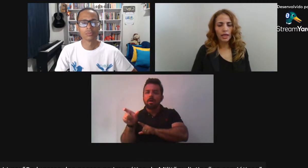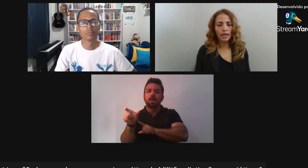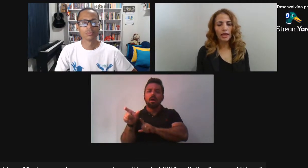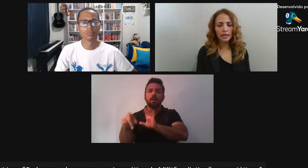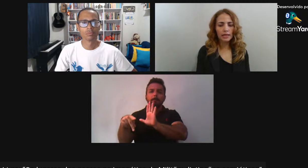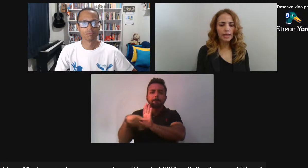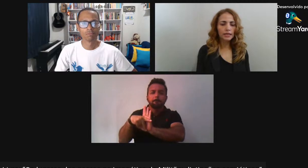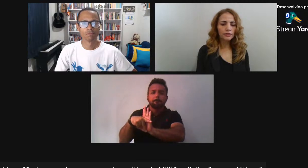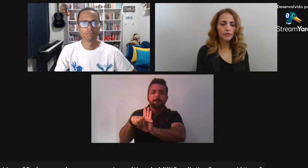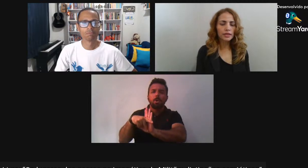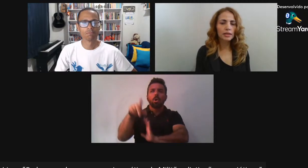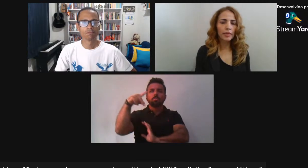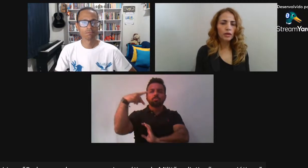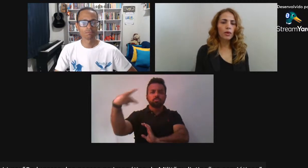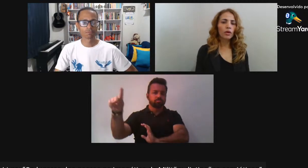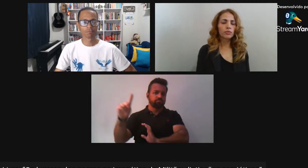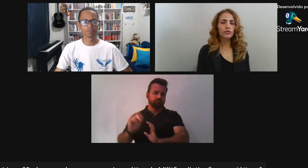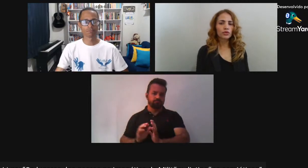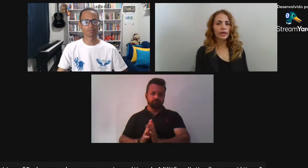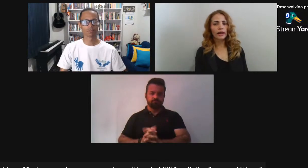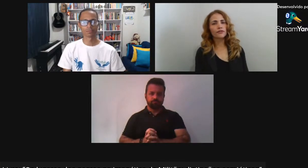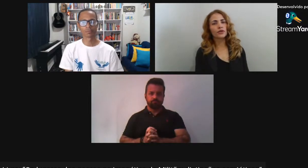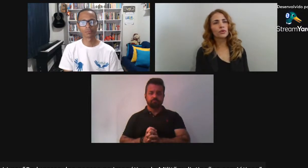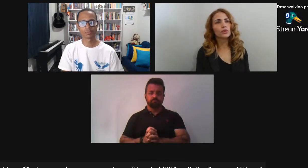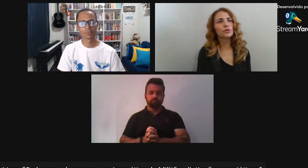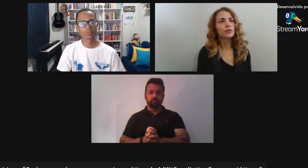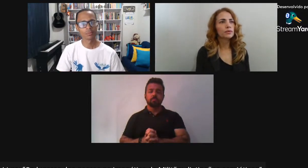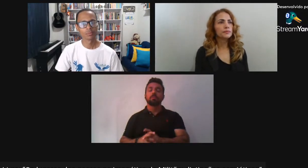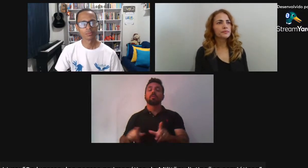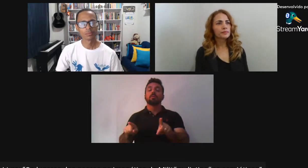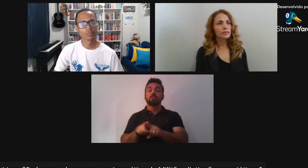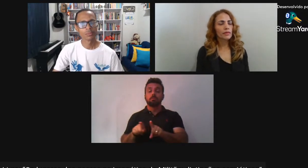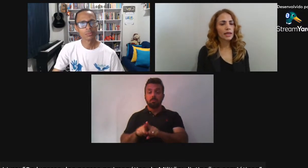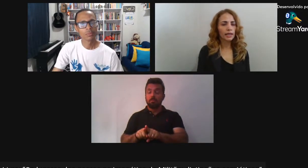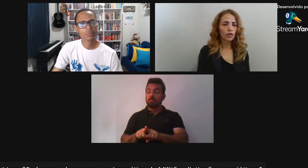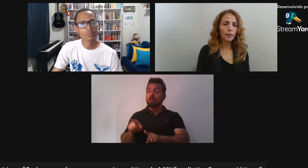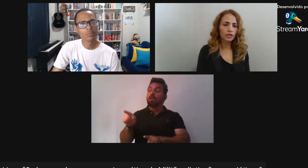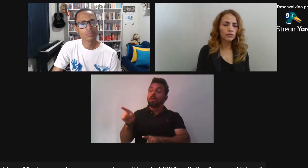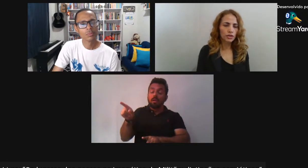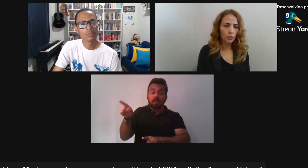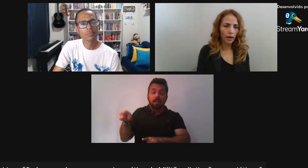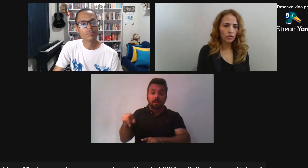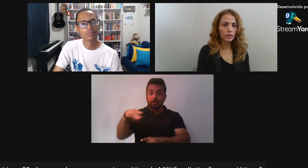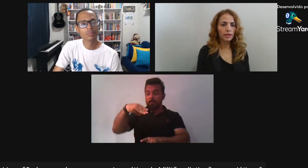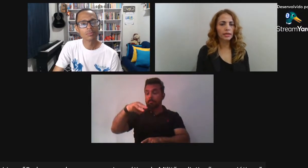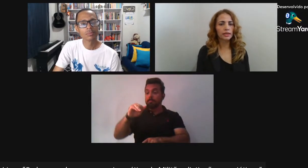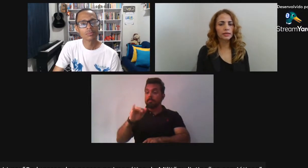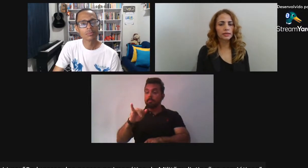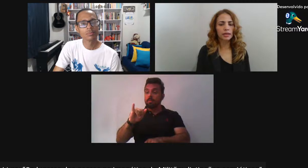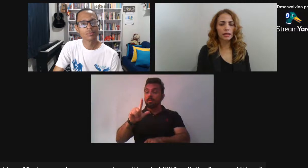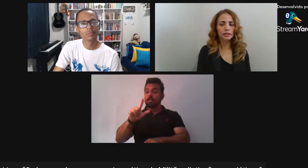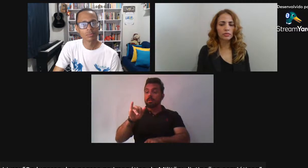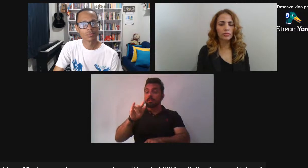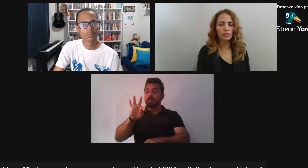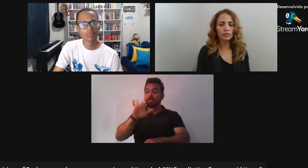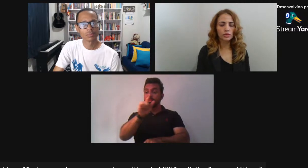Ele fez também O álbum fotográfico Comparativo de São Paulo Que